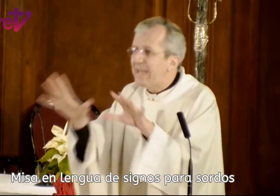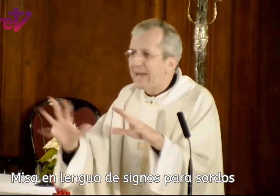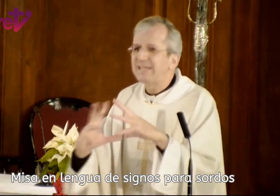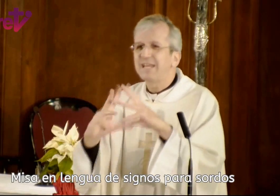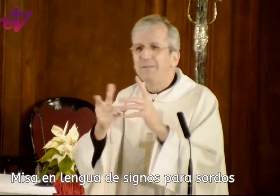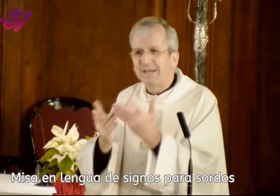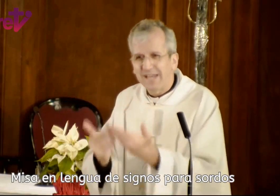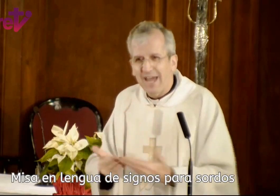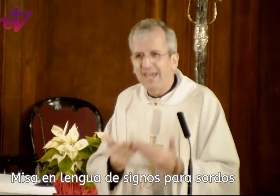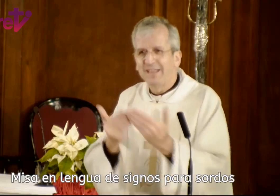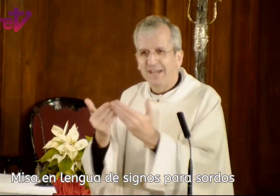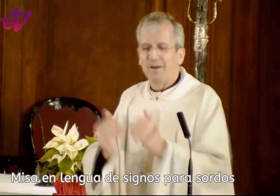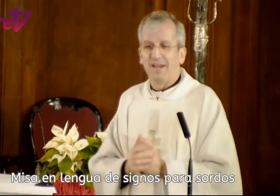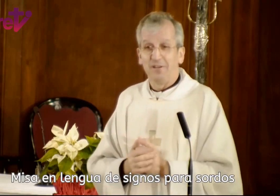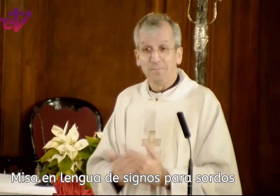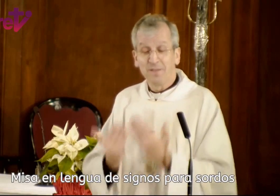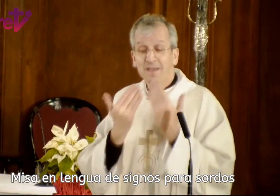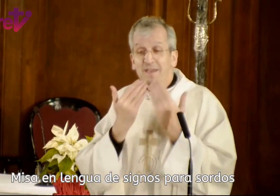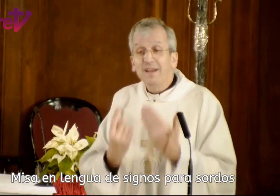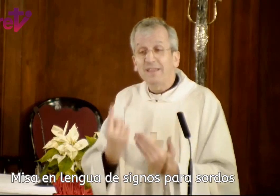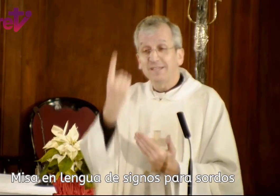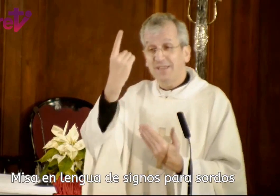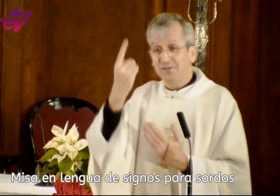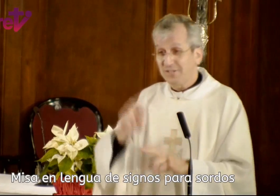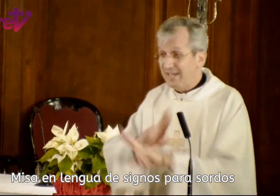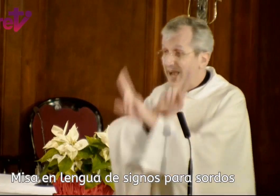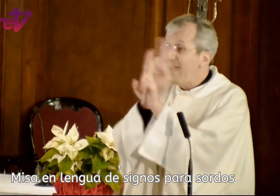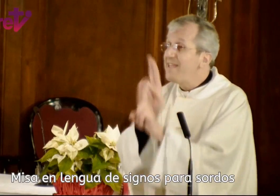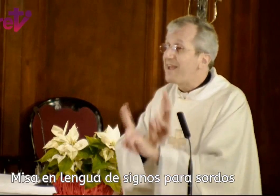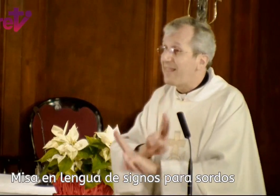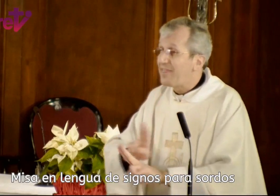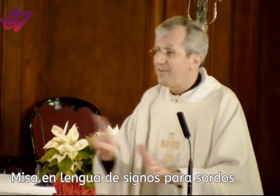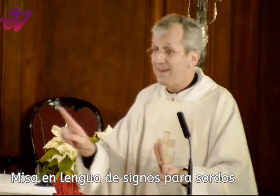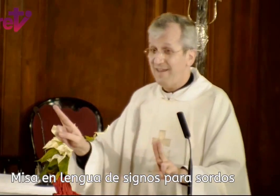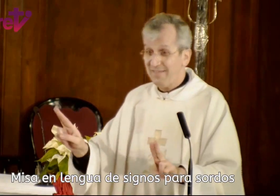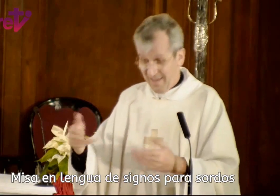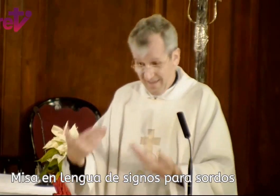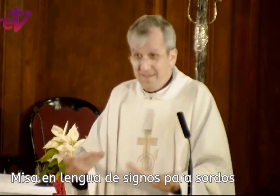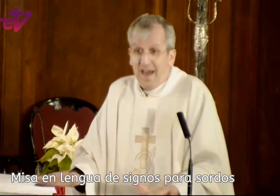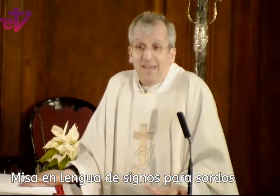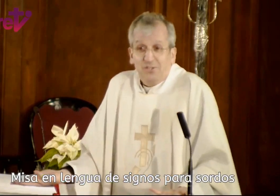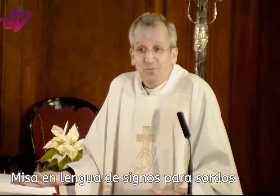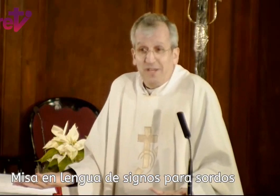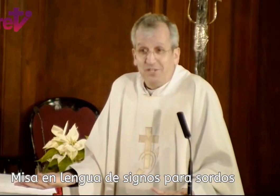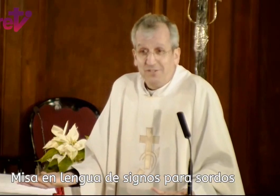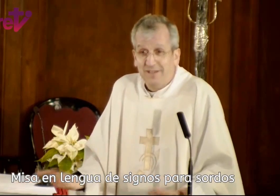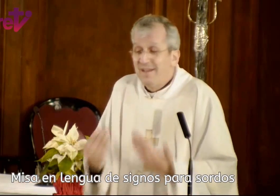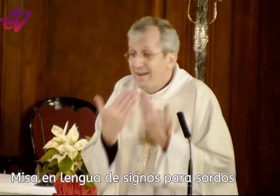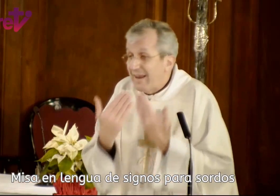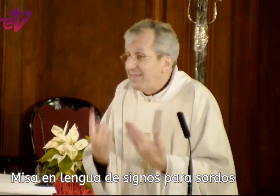llegarles el mensaje del Evangelio. Y gracias a Dios, esa internacionalidad ya es un hecho. Gracias